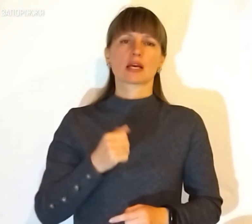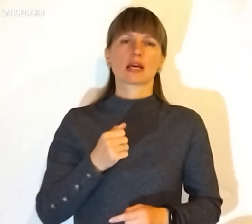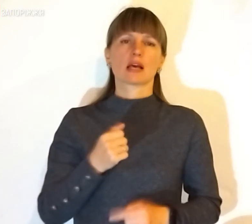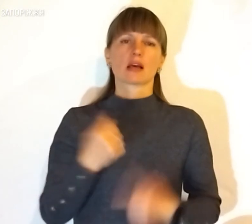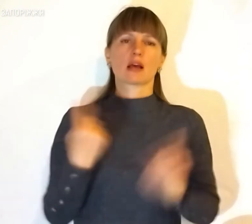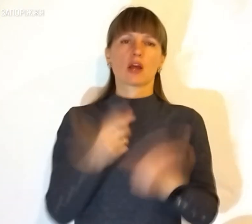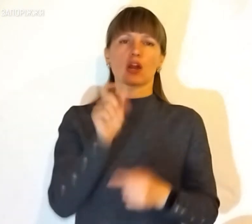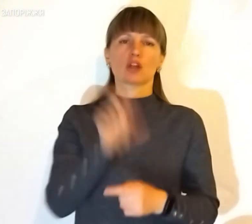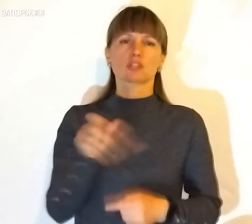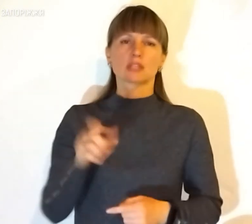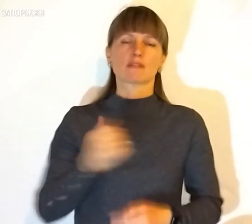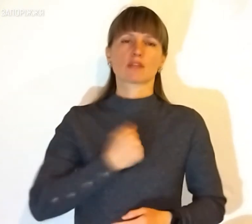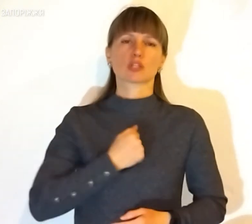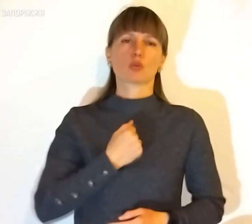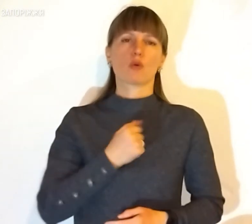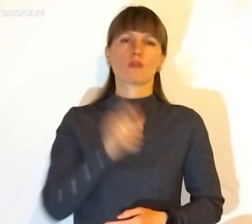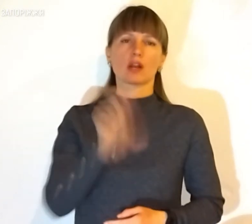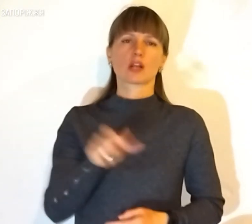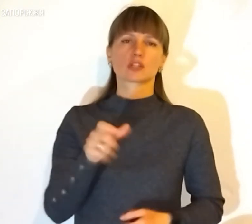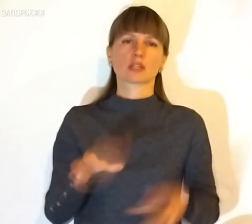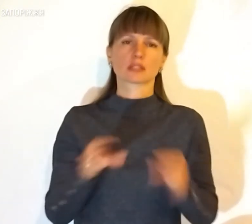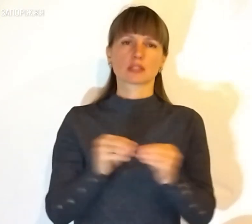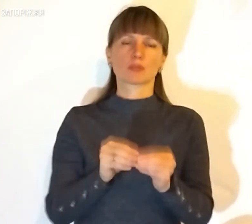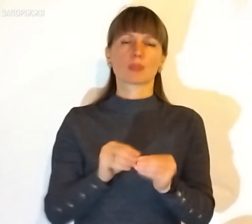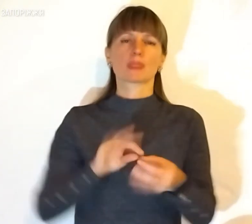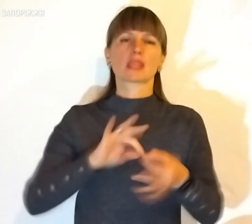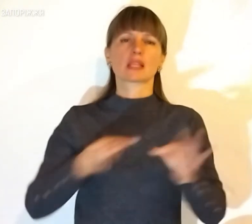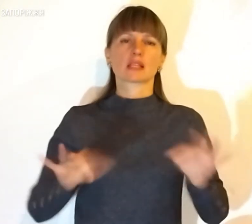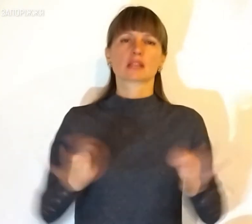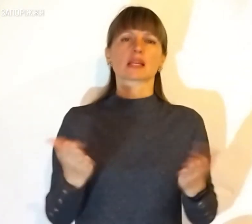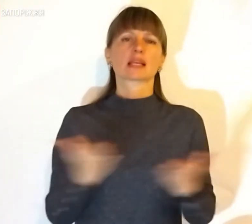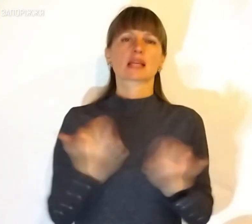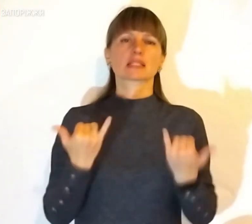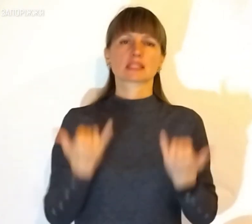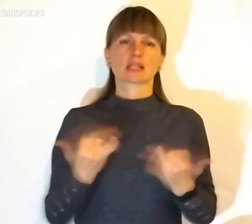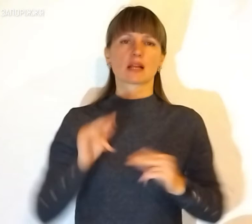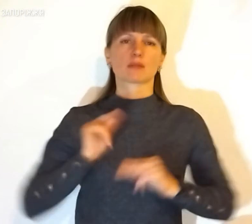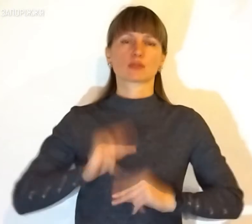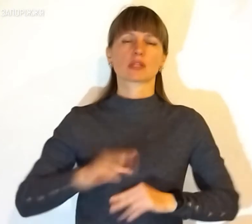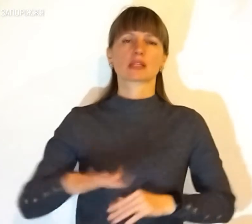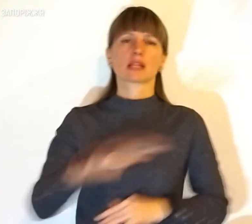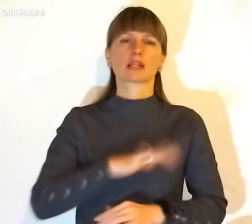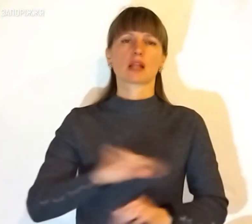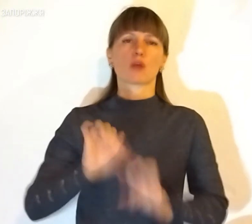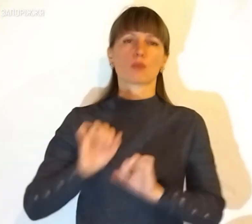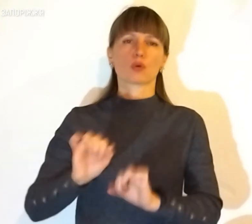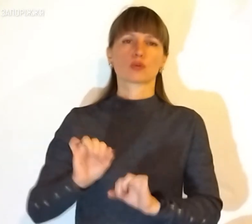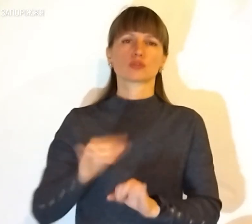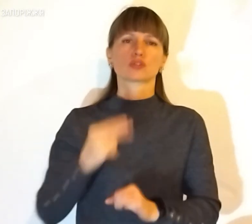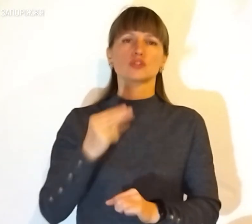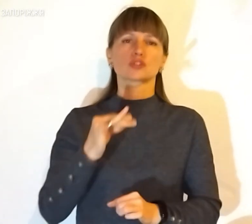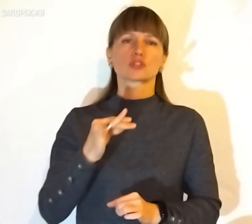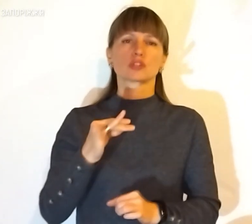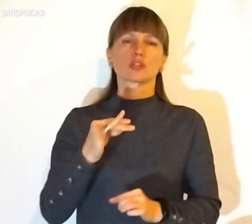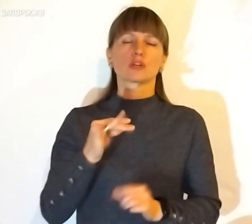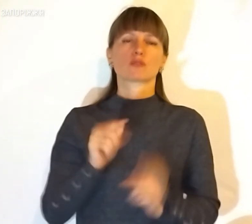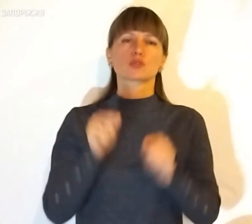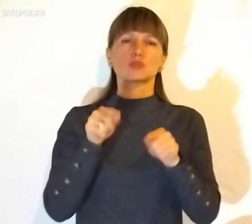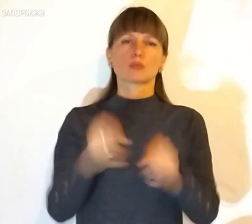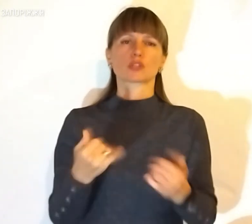військово-цивільна. Детальніше про те, як зараз функціонує територіальна оборона, чи вступають зараз до